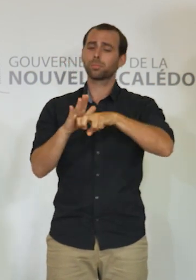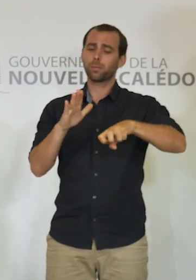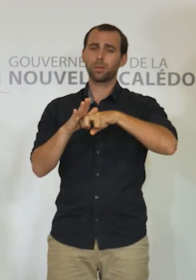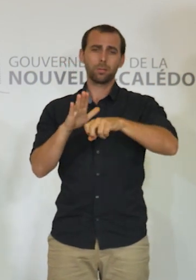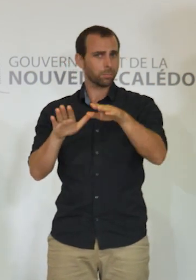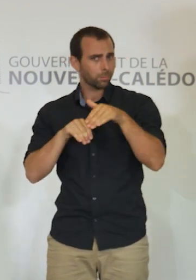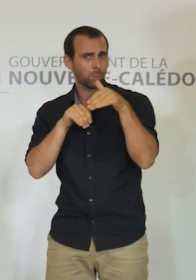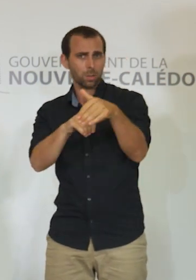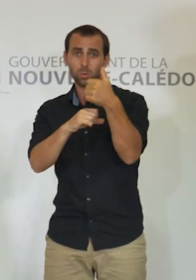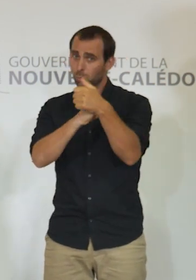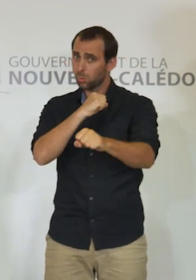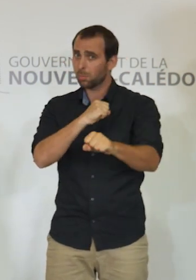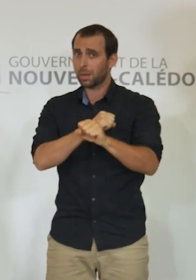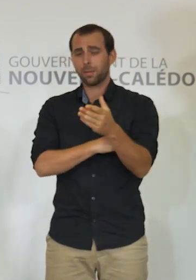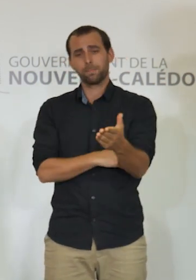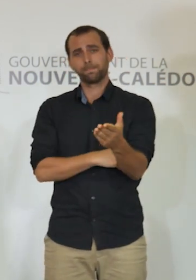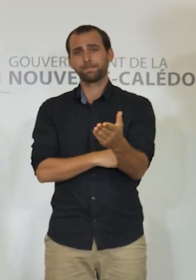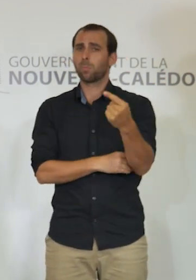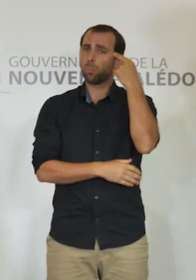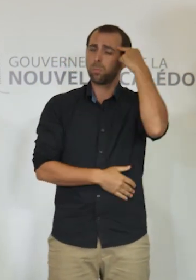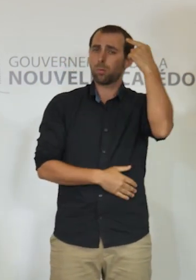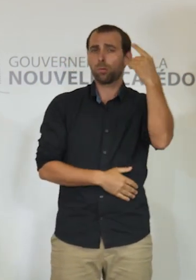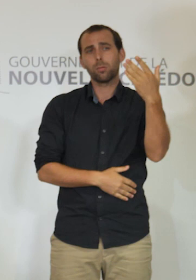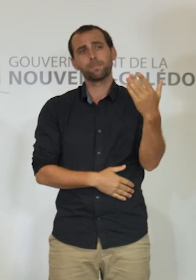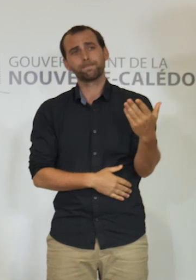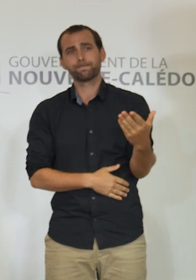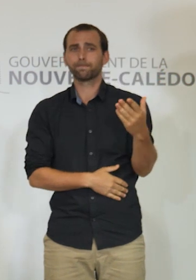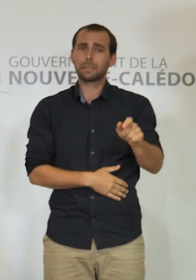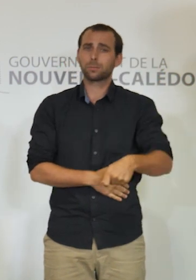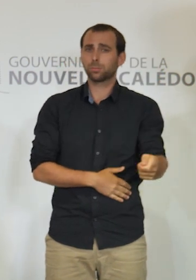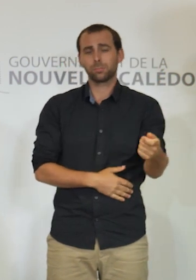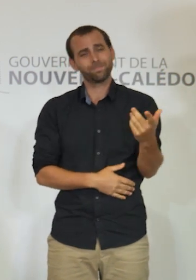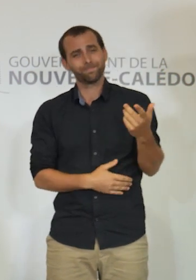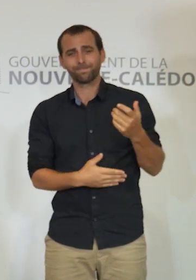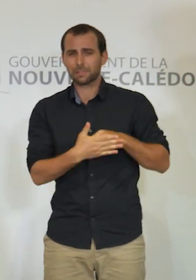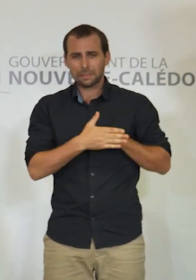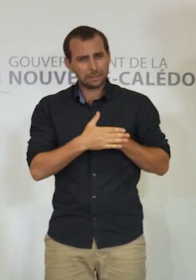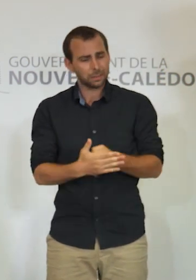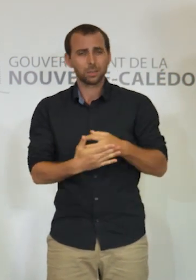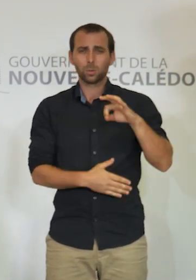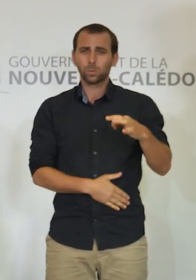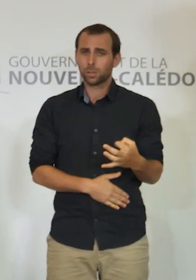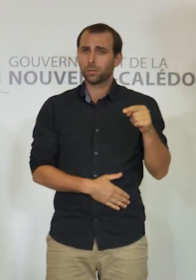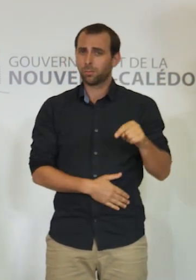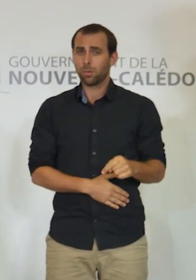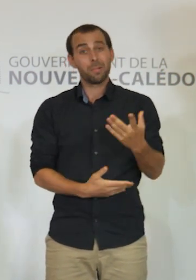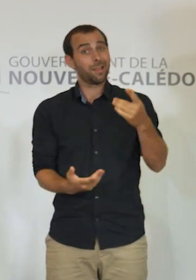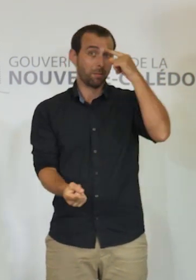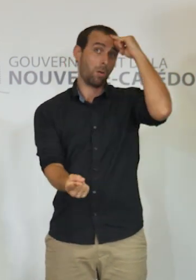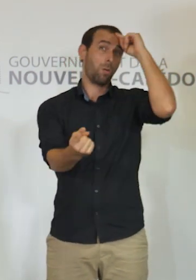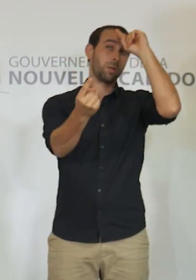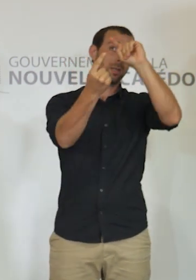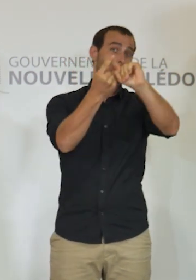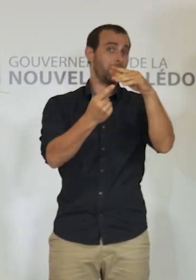confinement est porteuse d'un niveau naturellement élevé d'exigence au service d'un objectif,